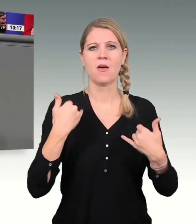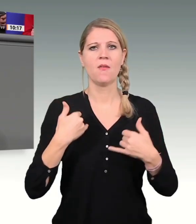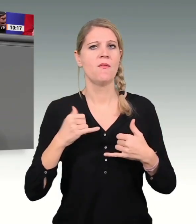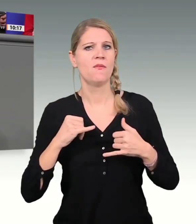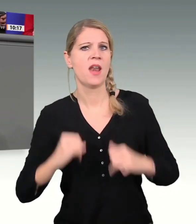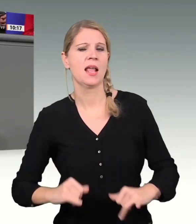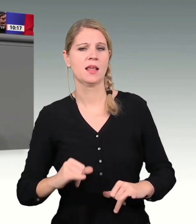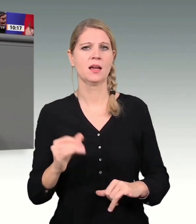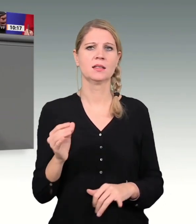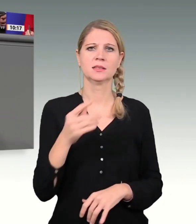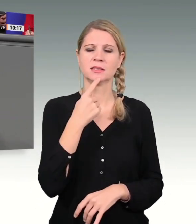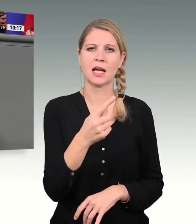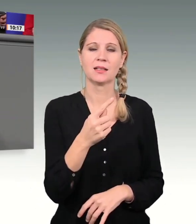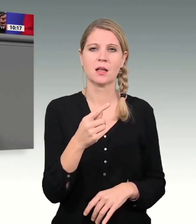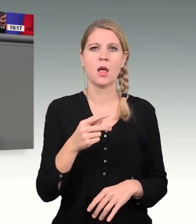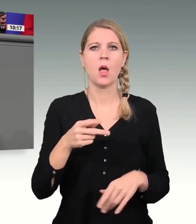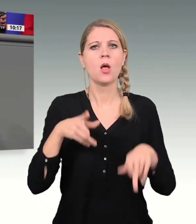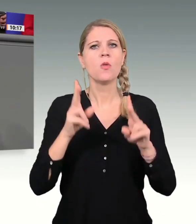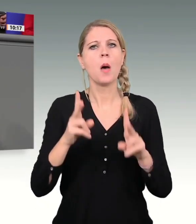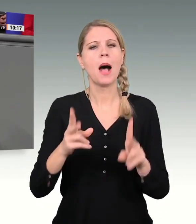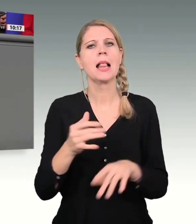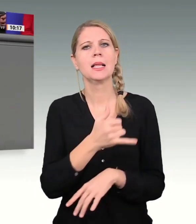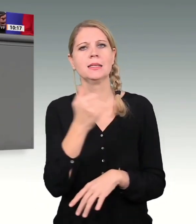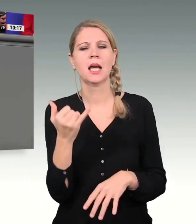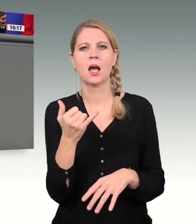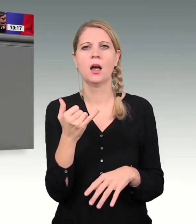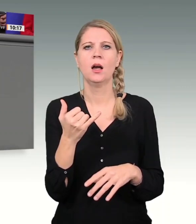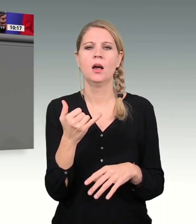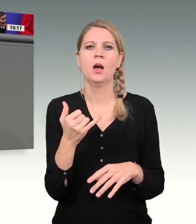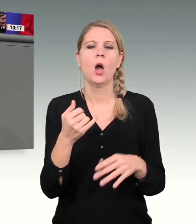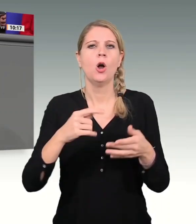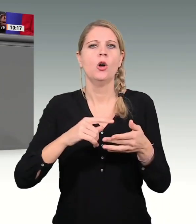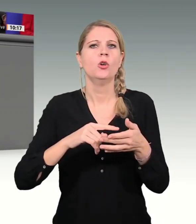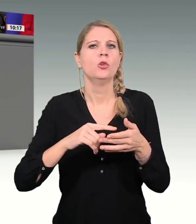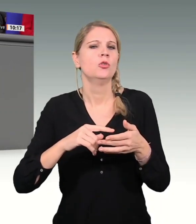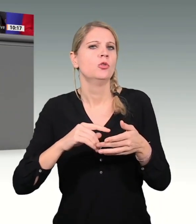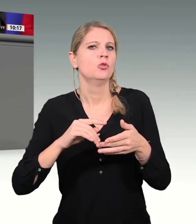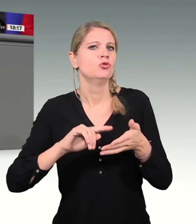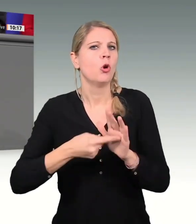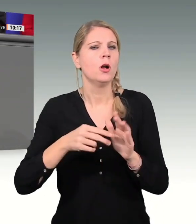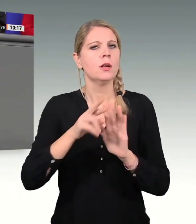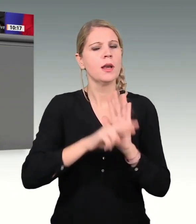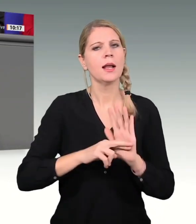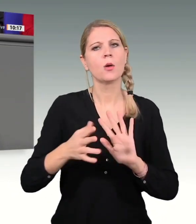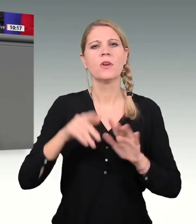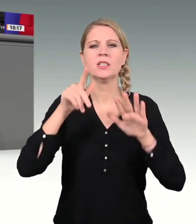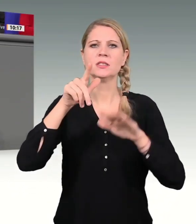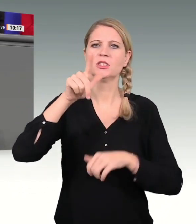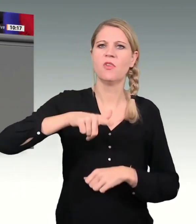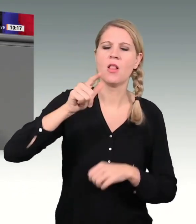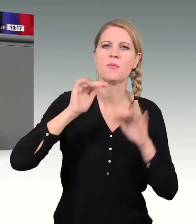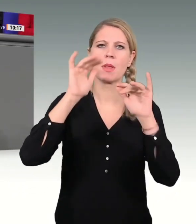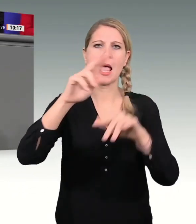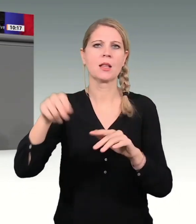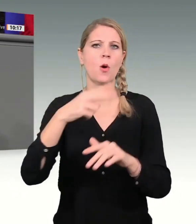In normalen Jahren erlaubt die Schuldenregel eine Neuverschuldung von etwa 12 Milliarden Euro. Das zeigt, es geht